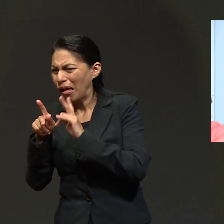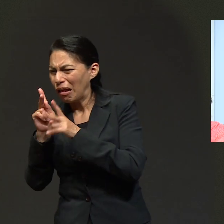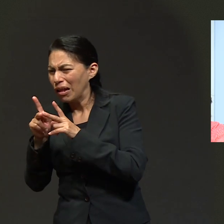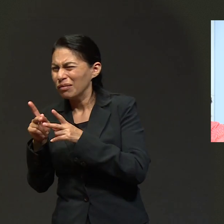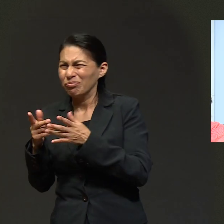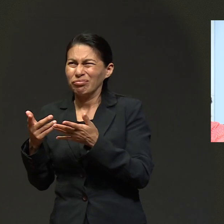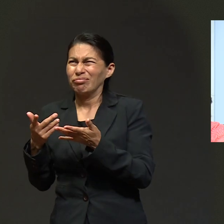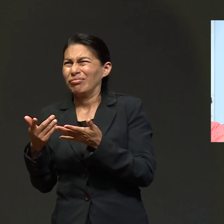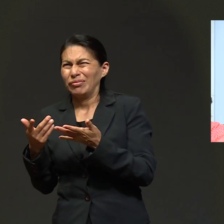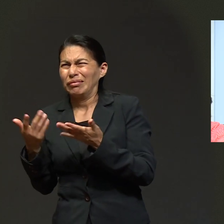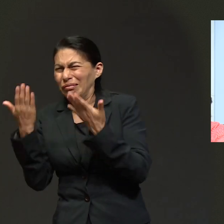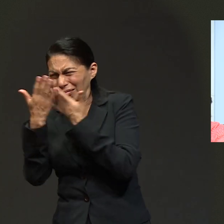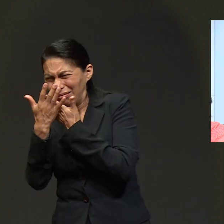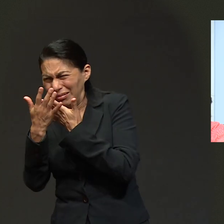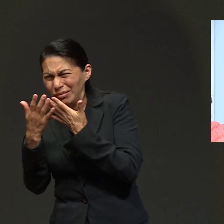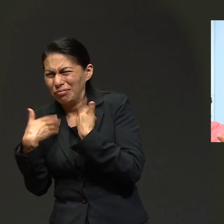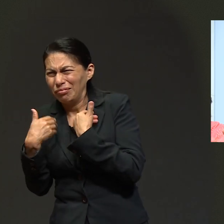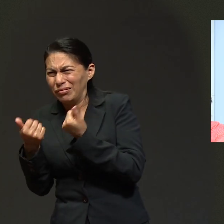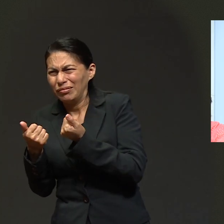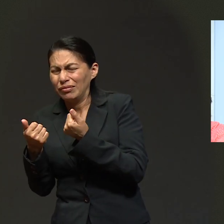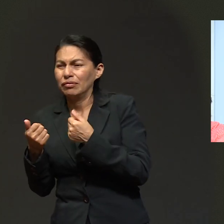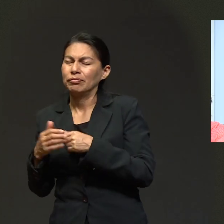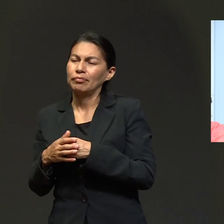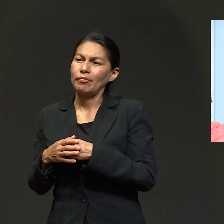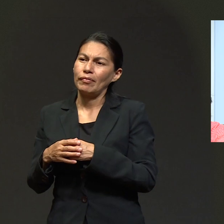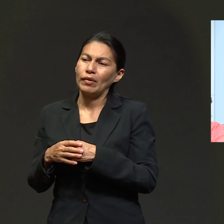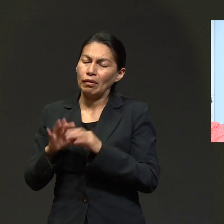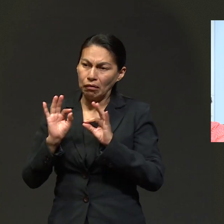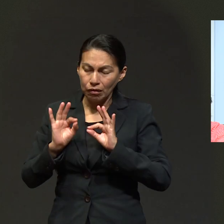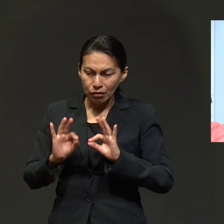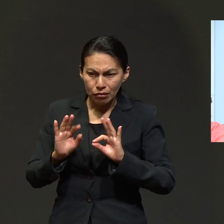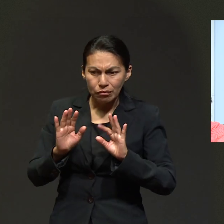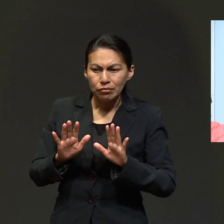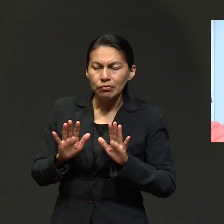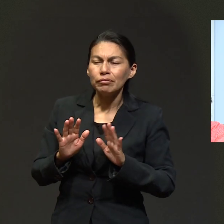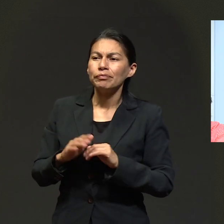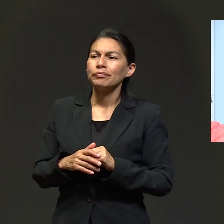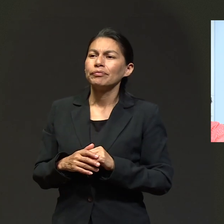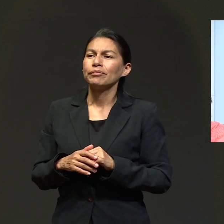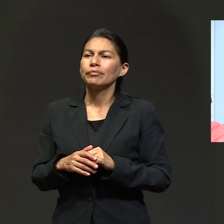hay cosas, ya cuando me hablan muy rápido, me quedo así como que, oye, espera, tranquilo.